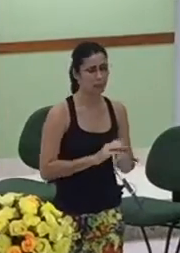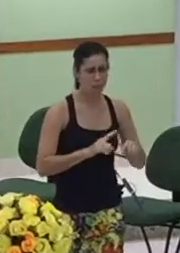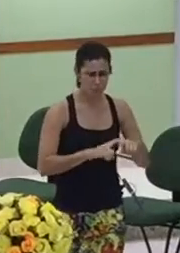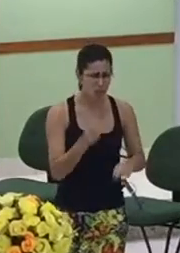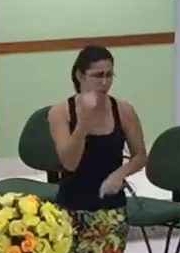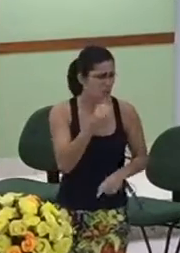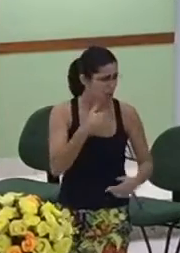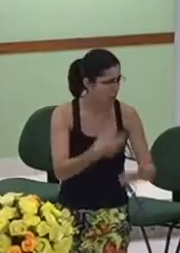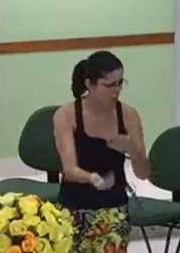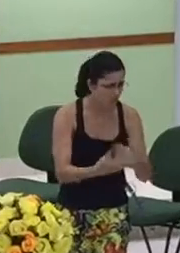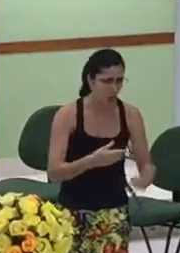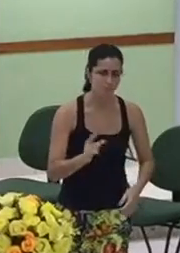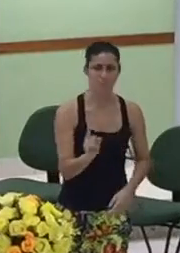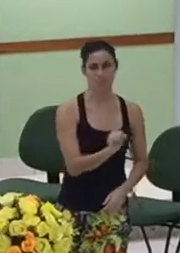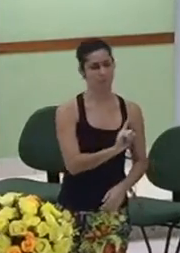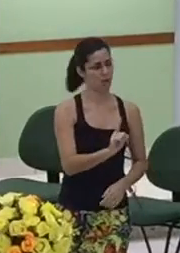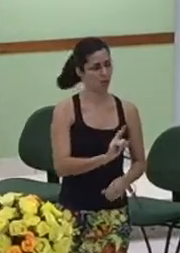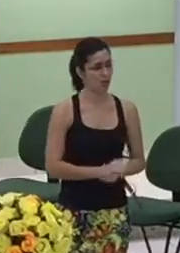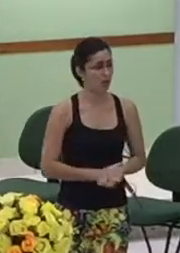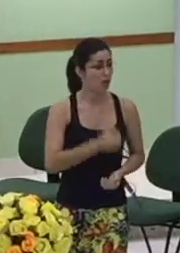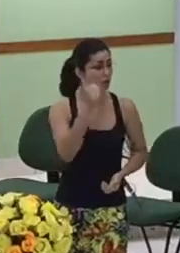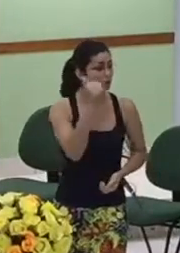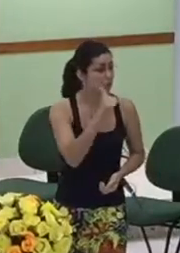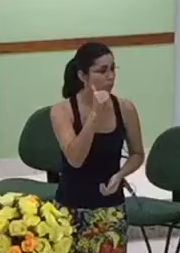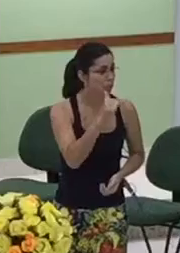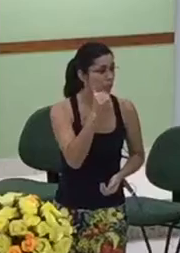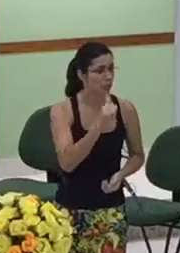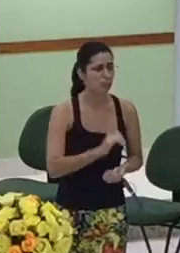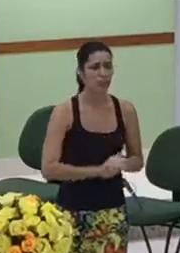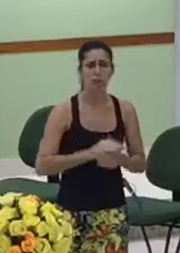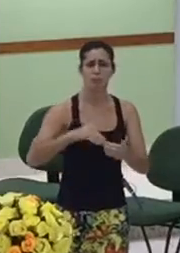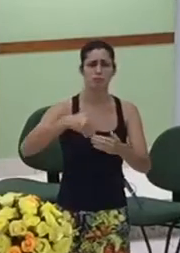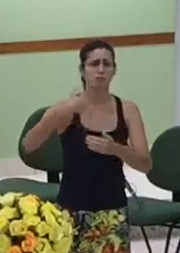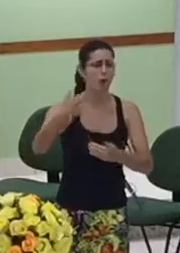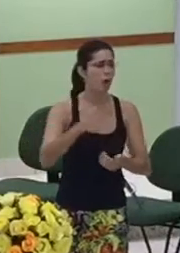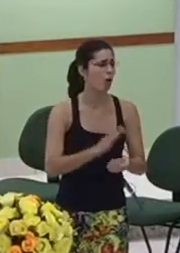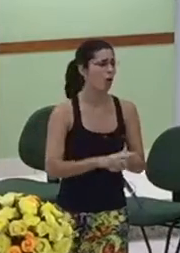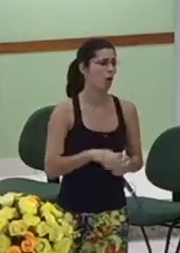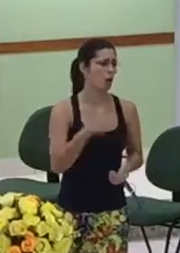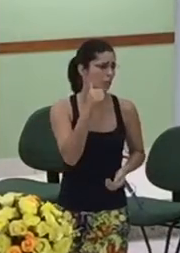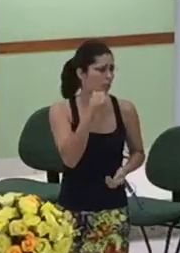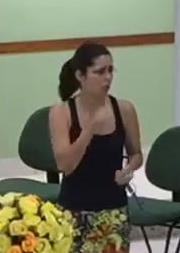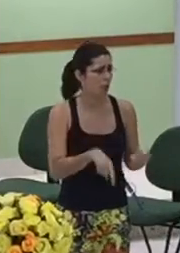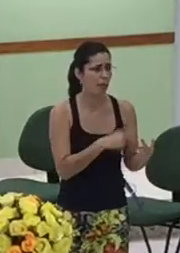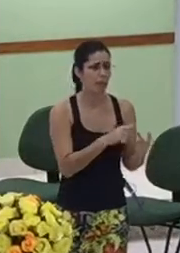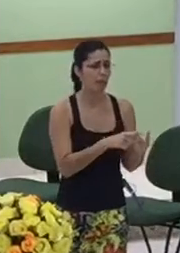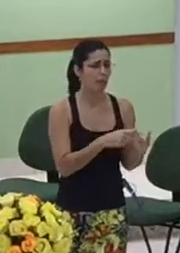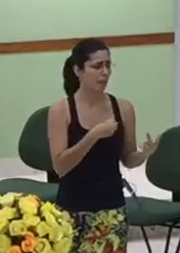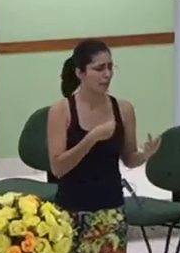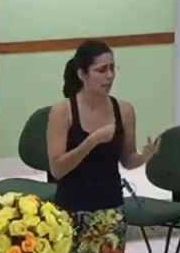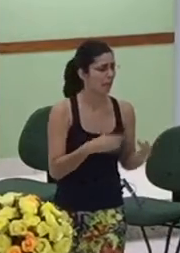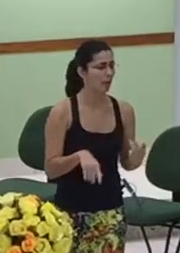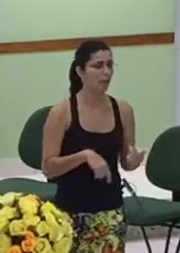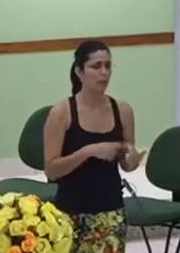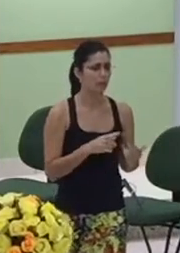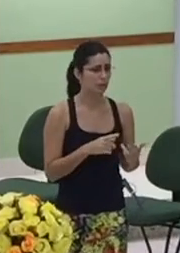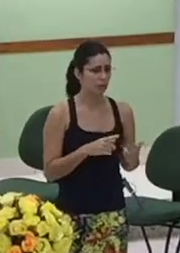estrangeiras são mulheres pecadoras são mulheres das mais variadas